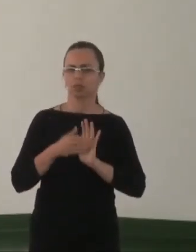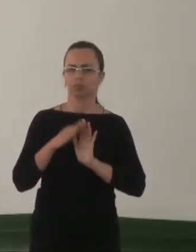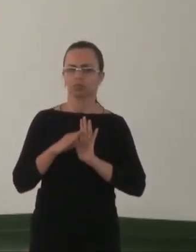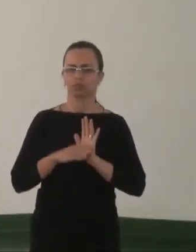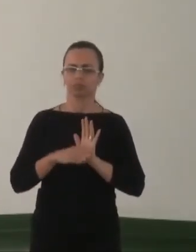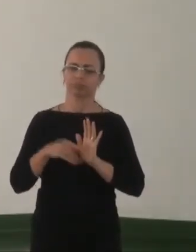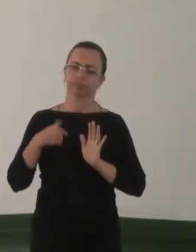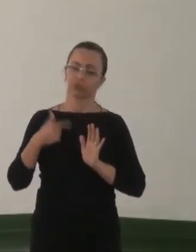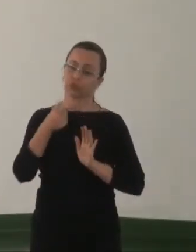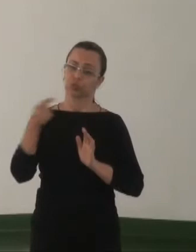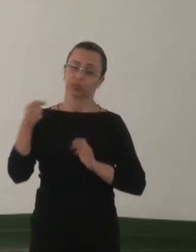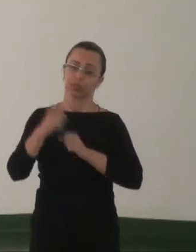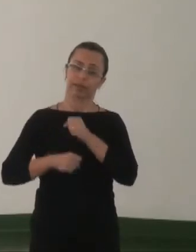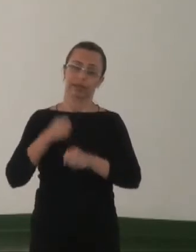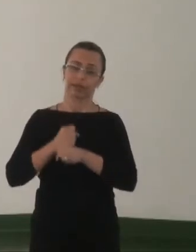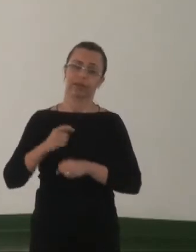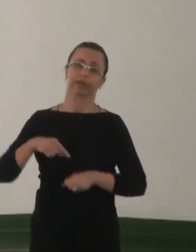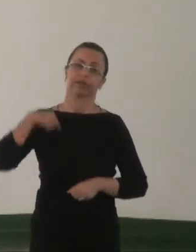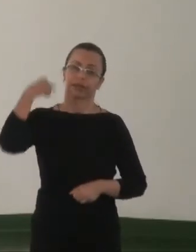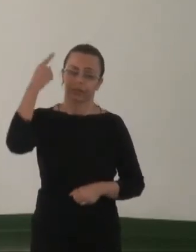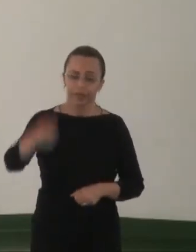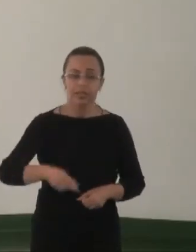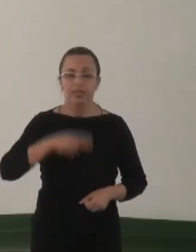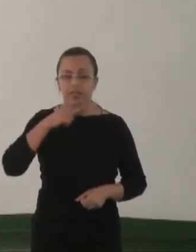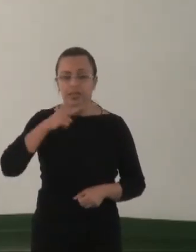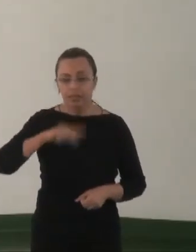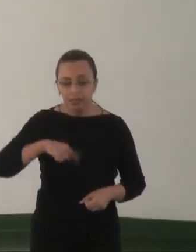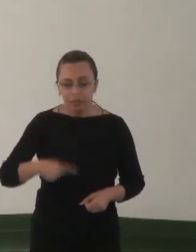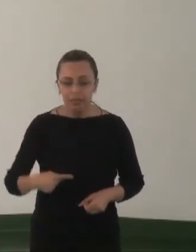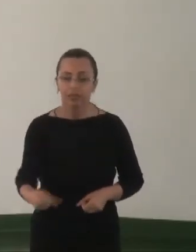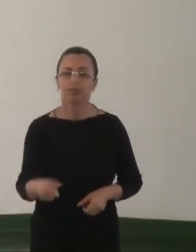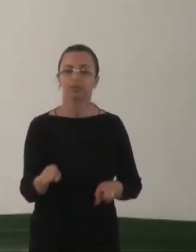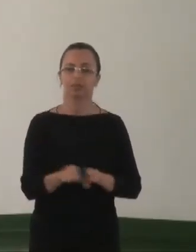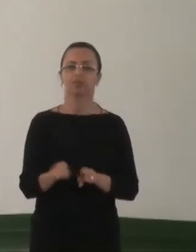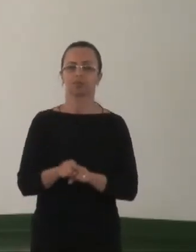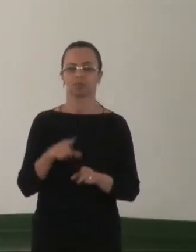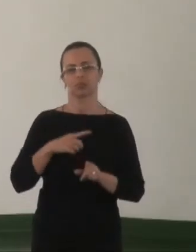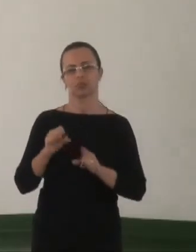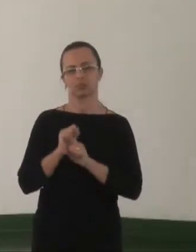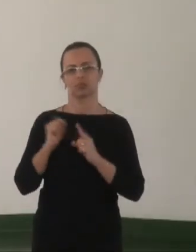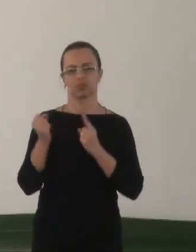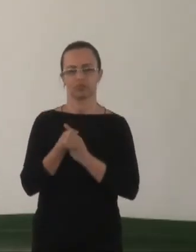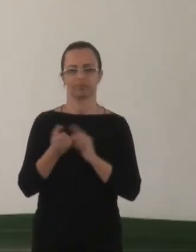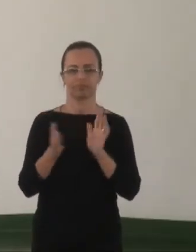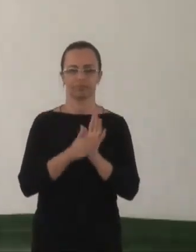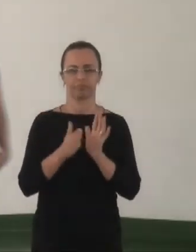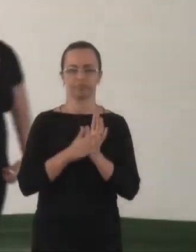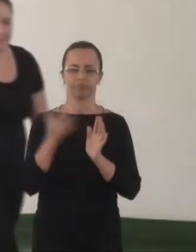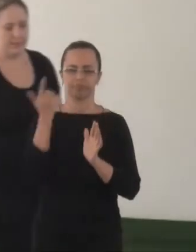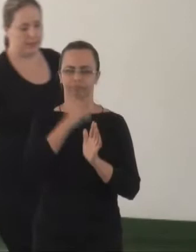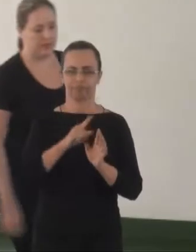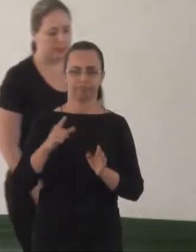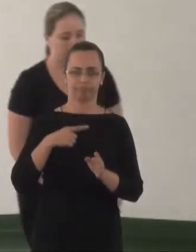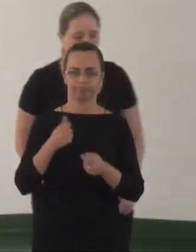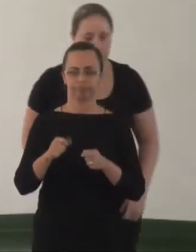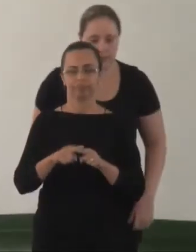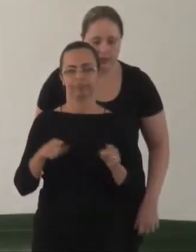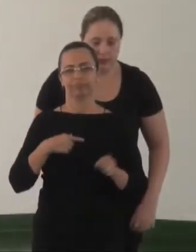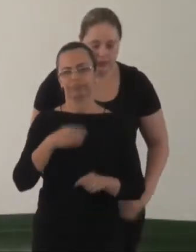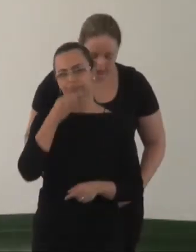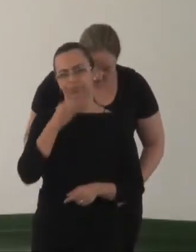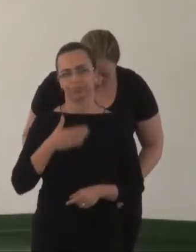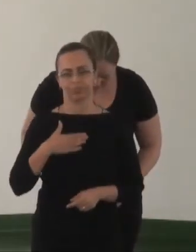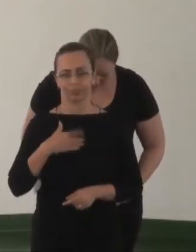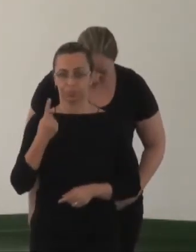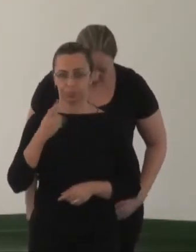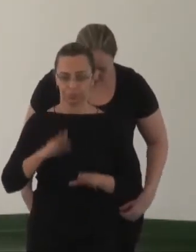talvez daqui a 200 anos os nossos tataranetos estejam vivendo numa sociedade em que essa pauta esteja superada. Mas nós achamos que é importante